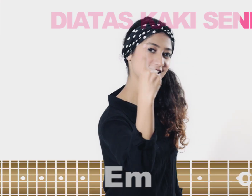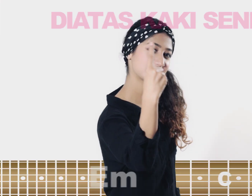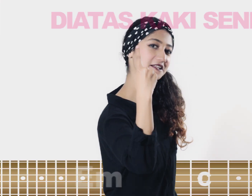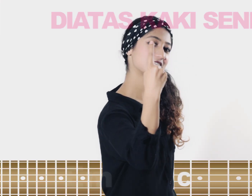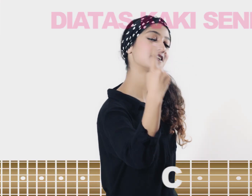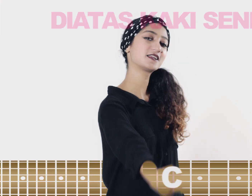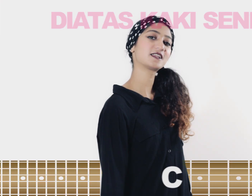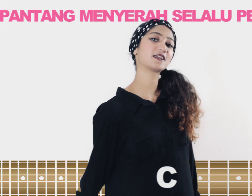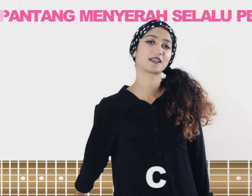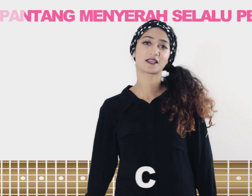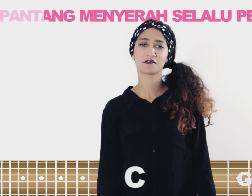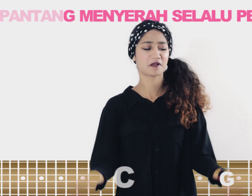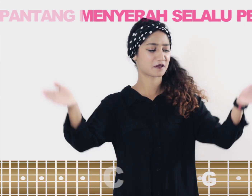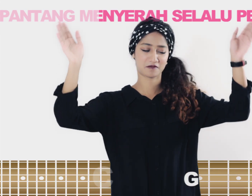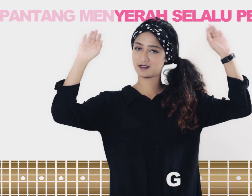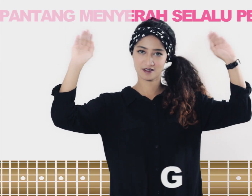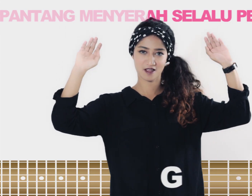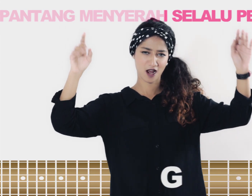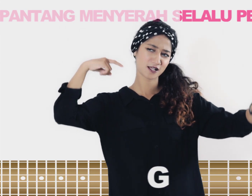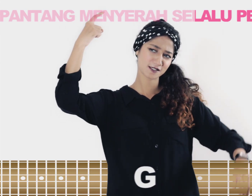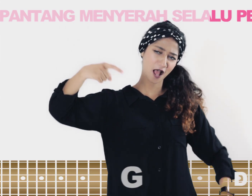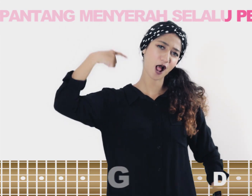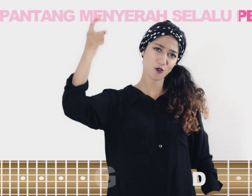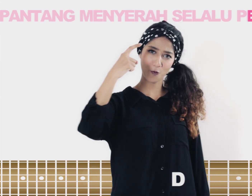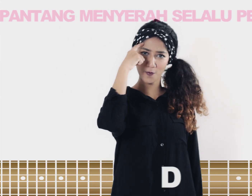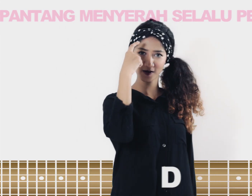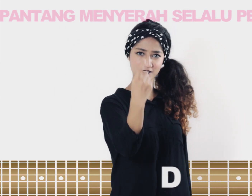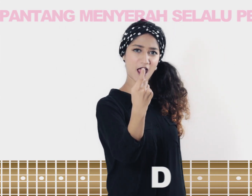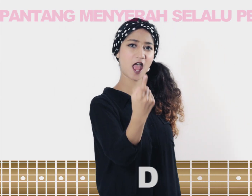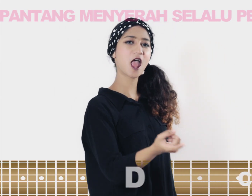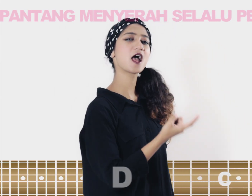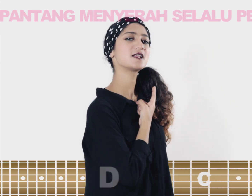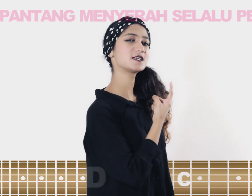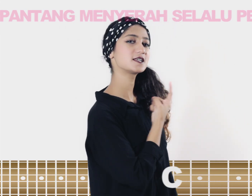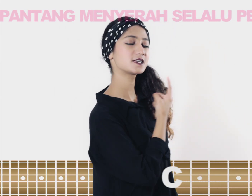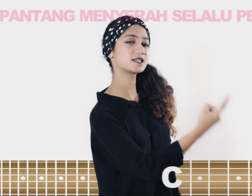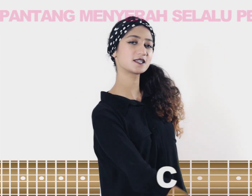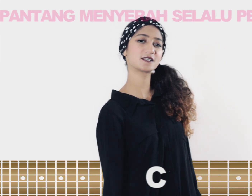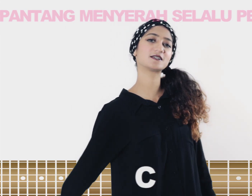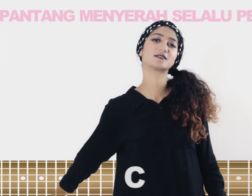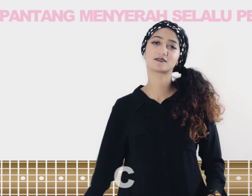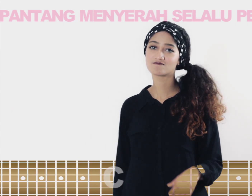sendiri Bersaya diri